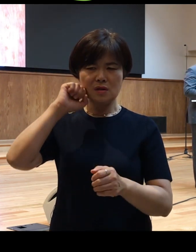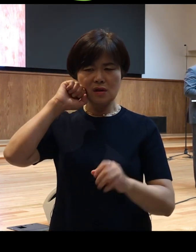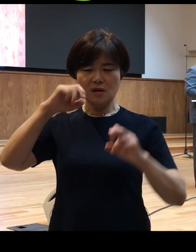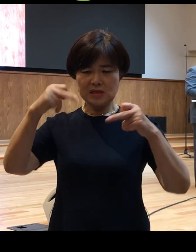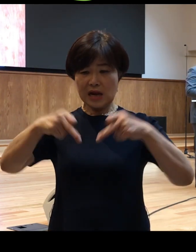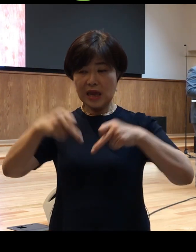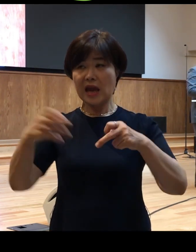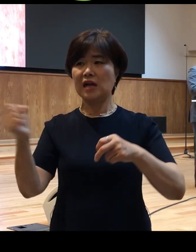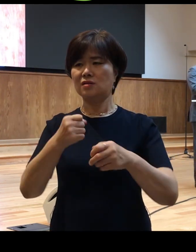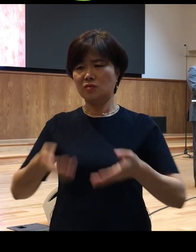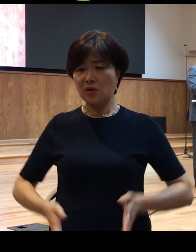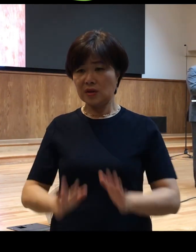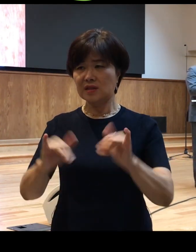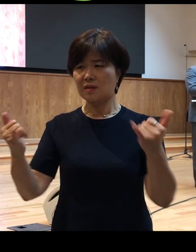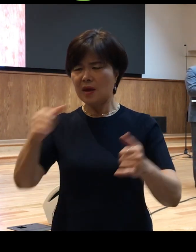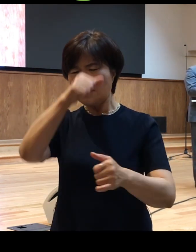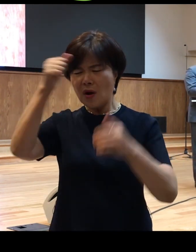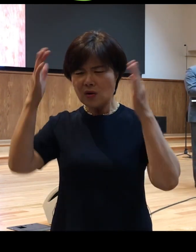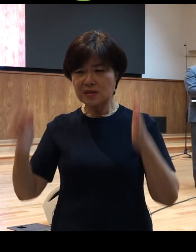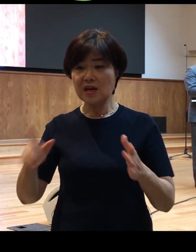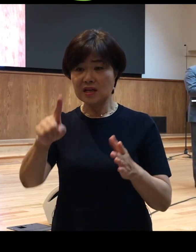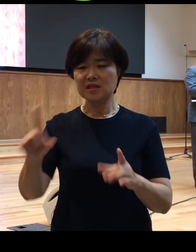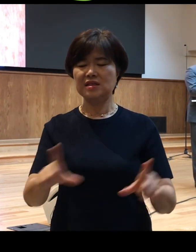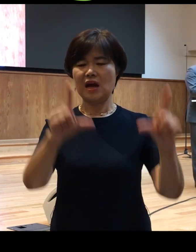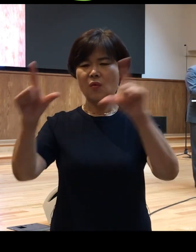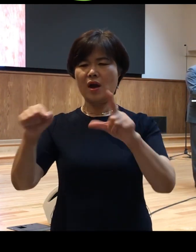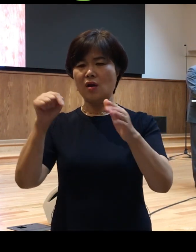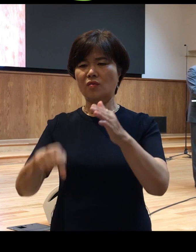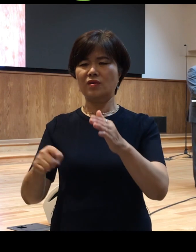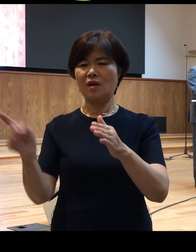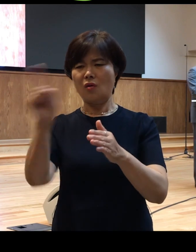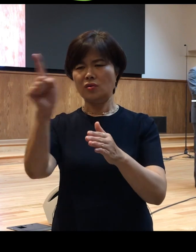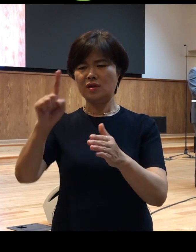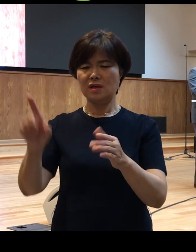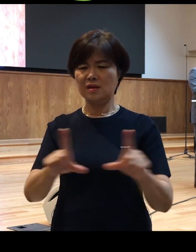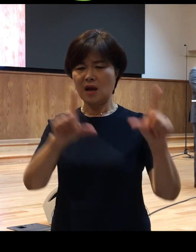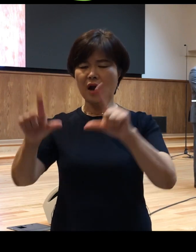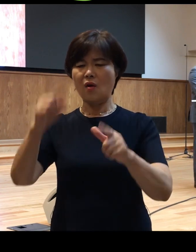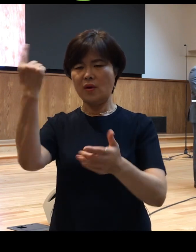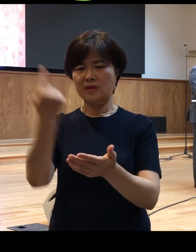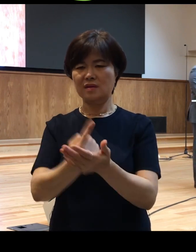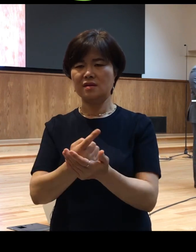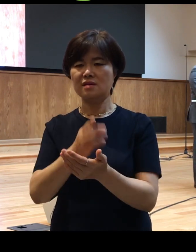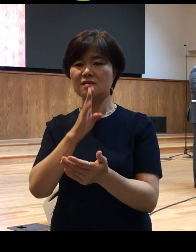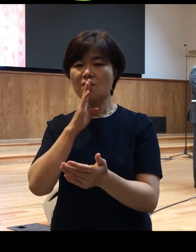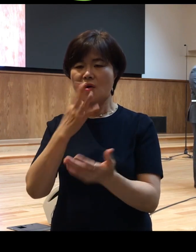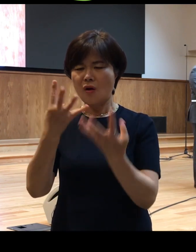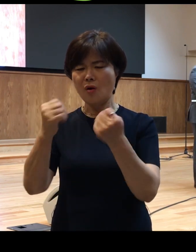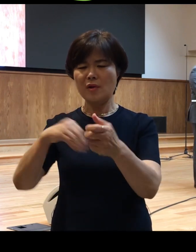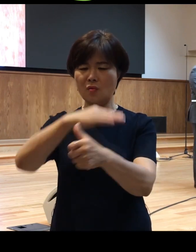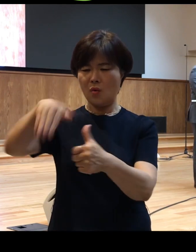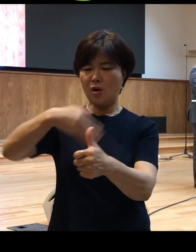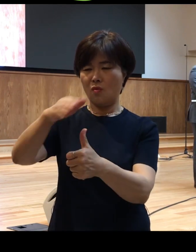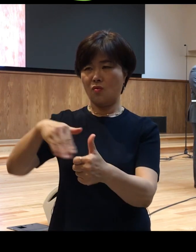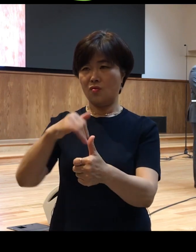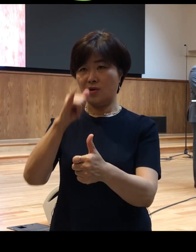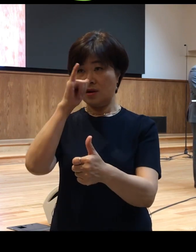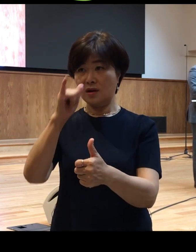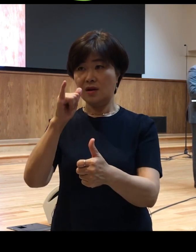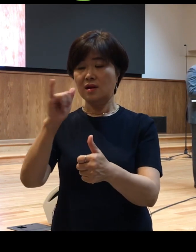평생 그 사회 가운데 어떻게 살았는지 얼마든지 추론해 볼 수가 있습니다 그럼 구약성경에 보면